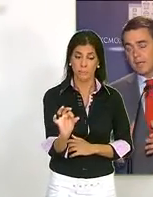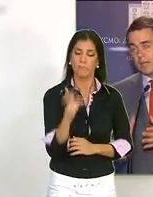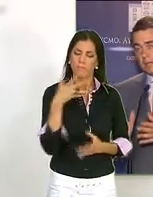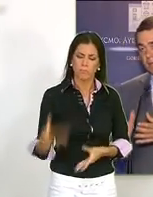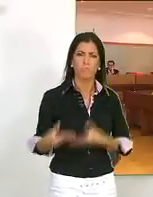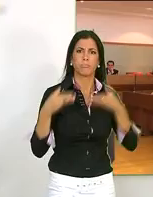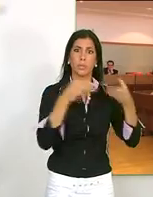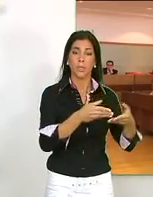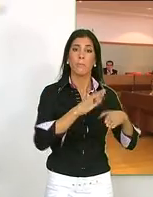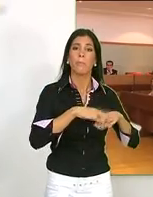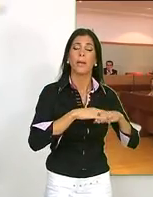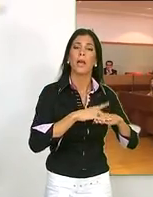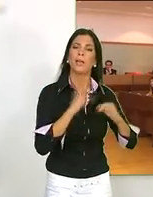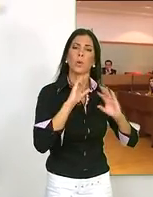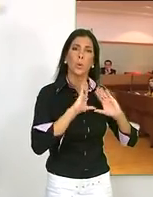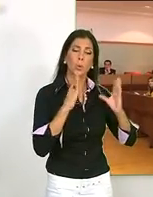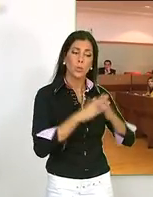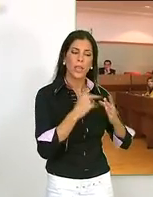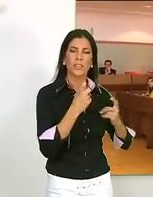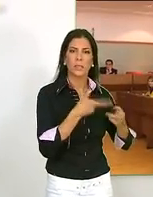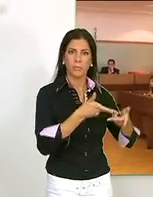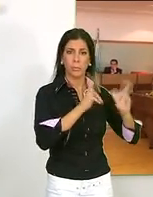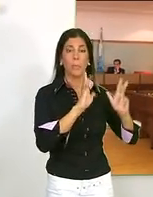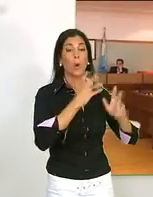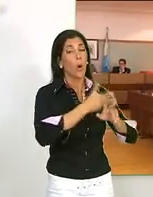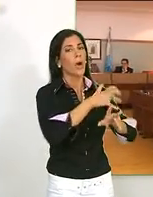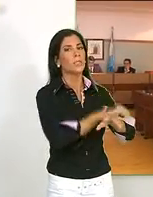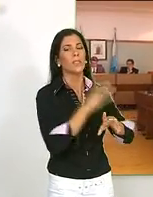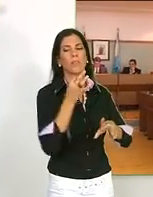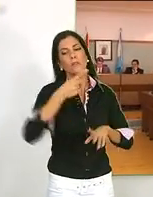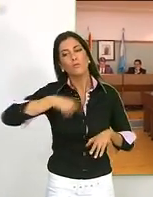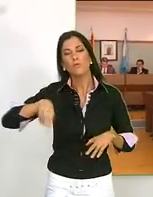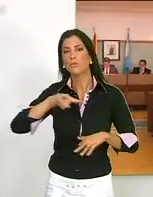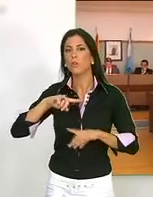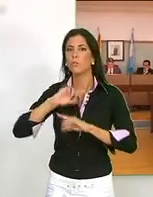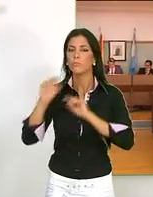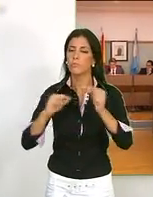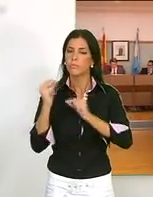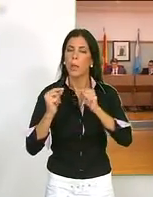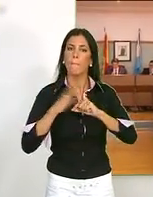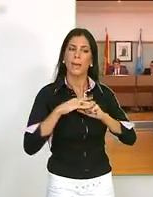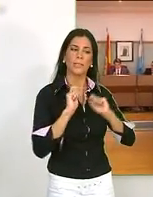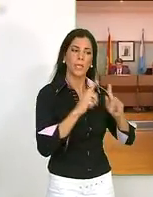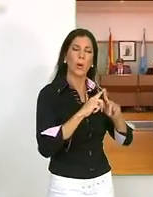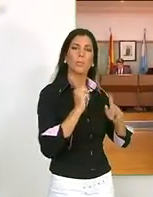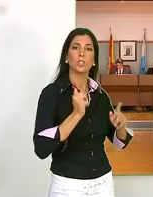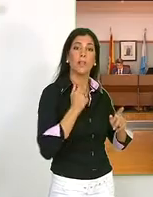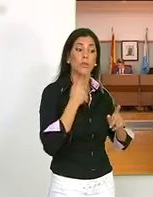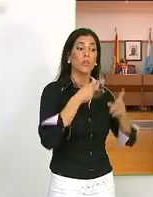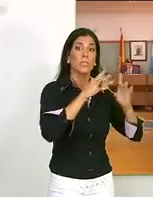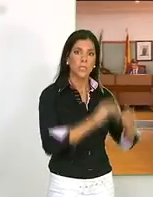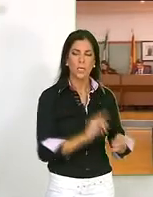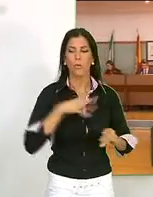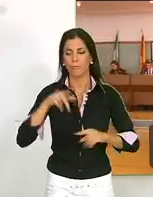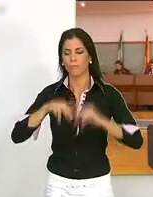Casa Garaz, para que la Junta conceda el consiguiente permiso para su uso, algo que se transformaría en